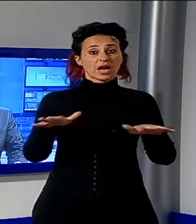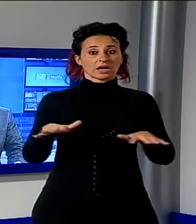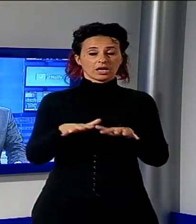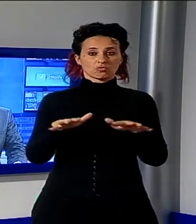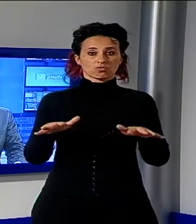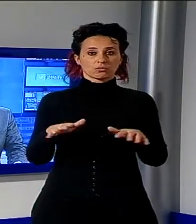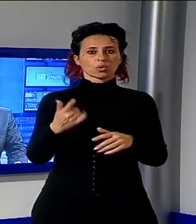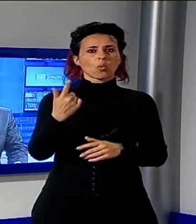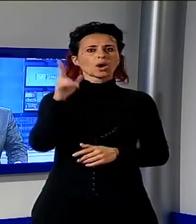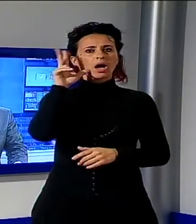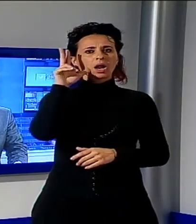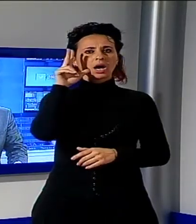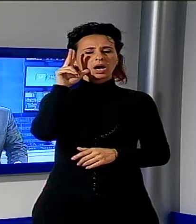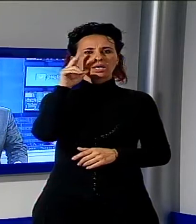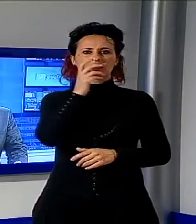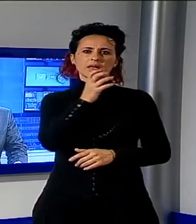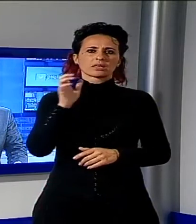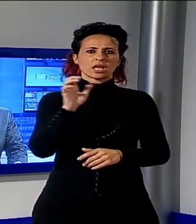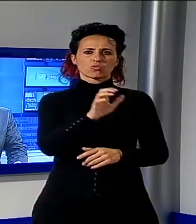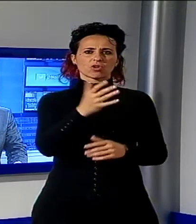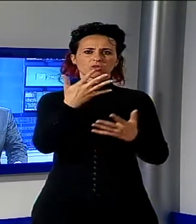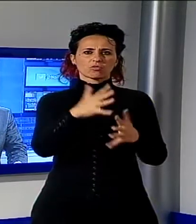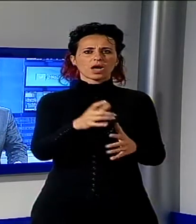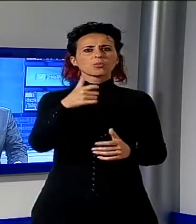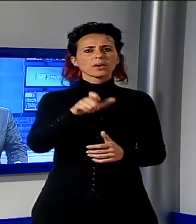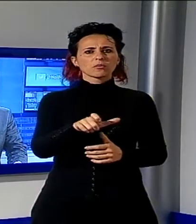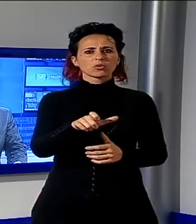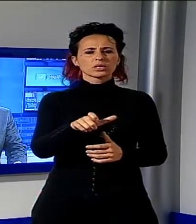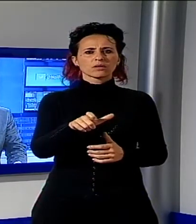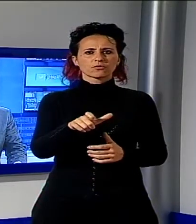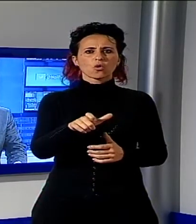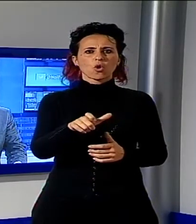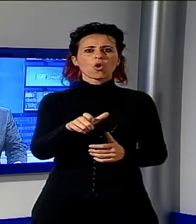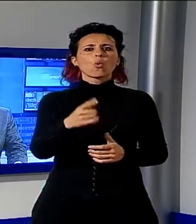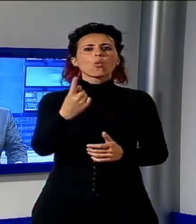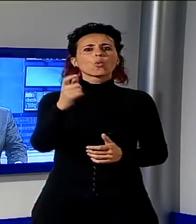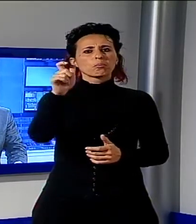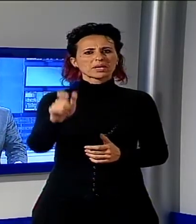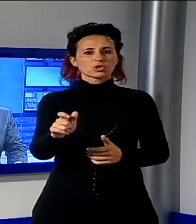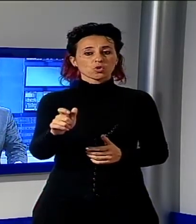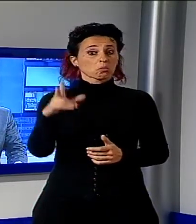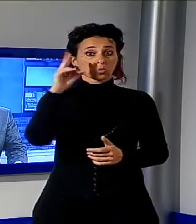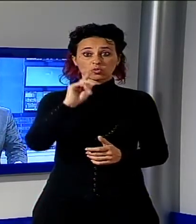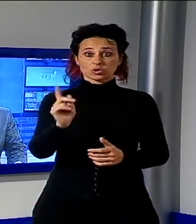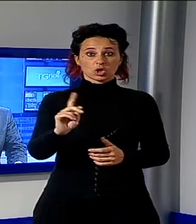essere stata oggetto di un tentativo di aggressione allo scopo, probabilmente, di violenza